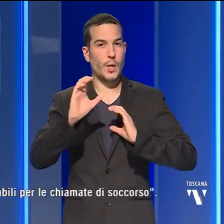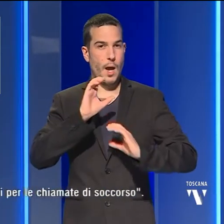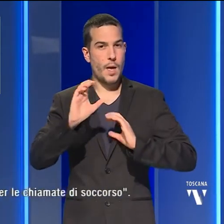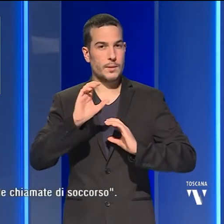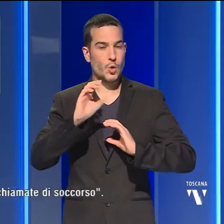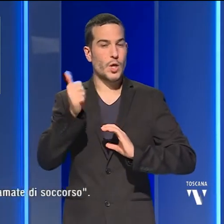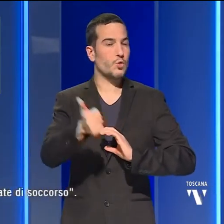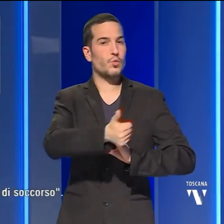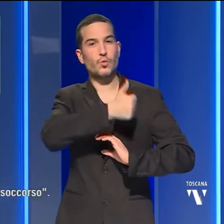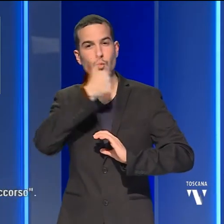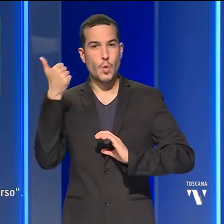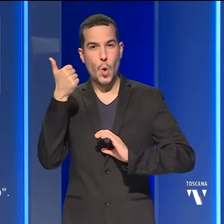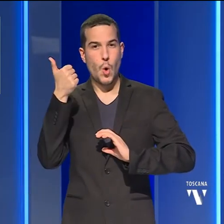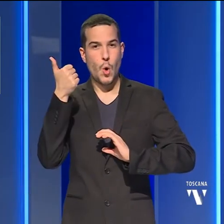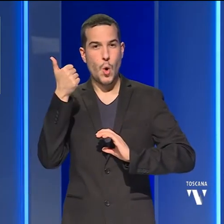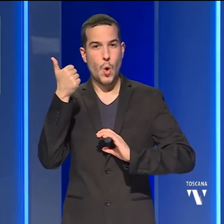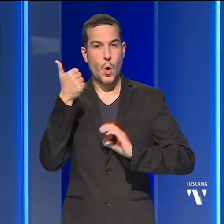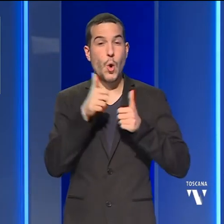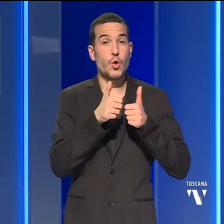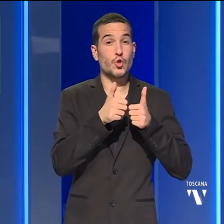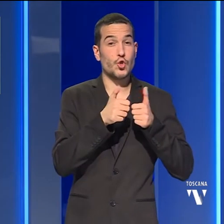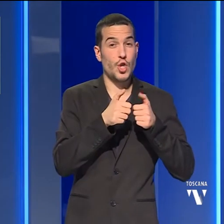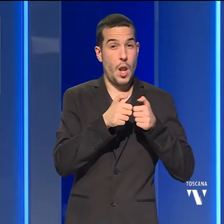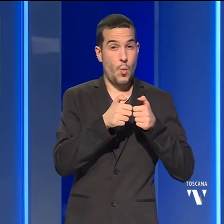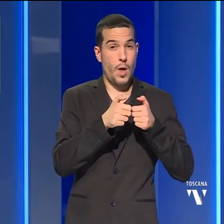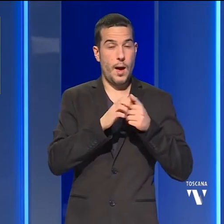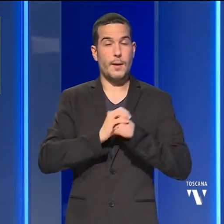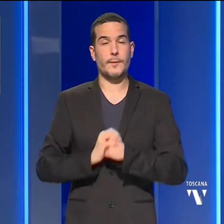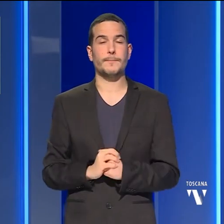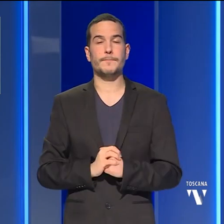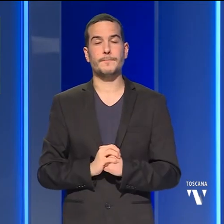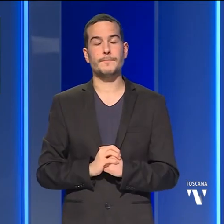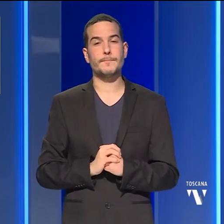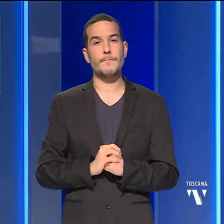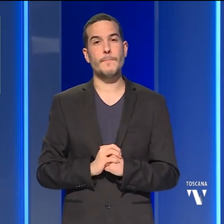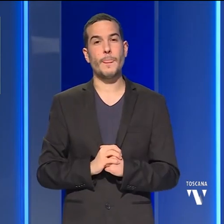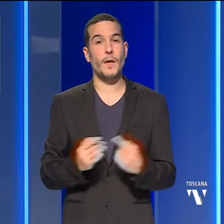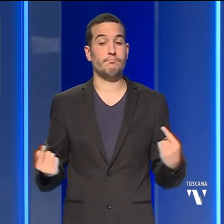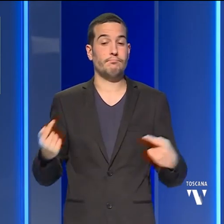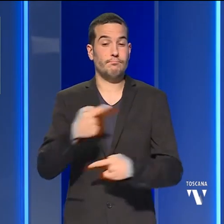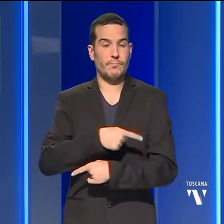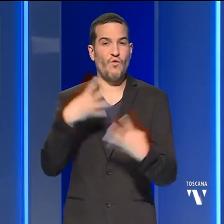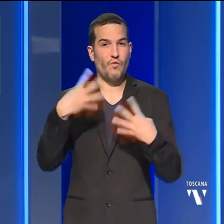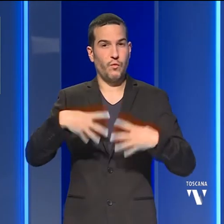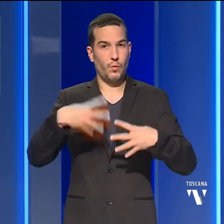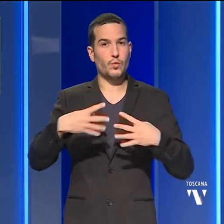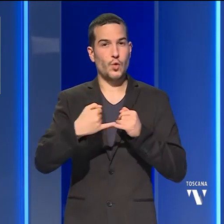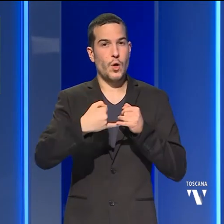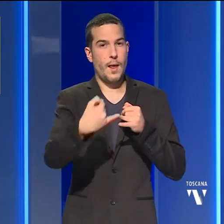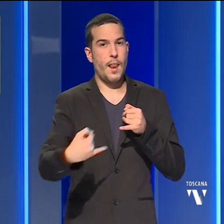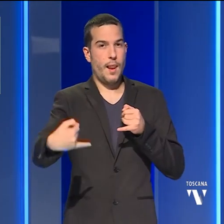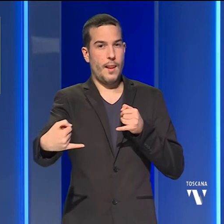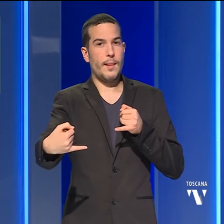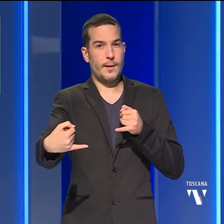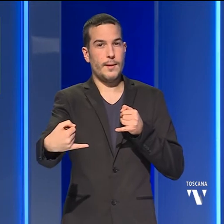state effettuate solo tra numerazioni di telefonia cellulare. Invece funzionanti le linee telefoniche